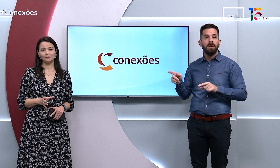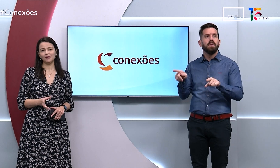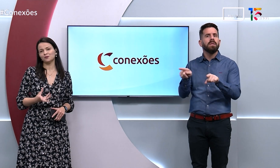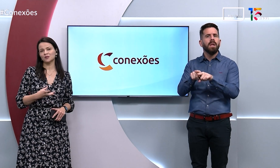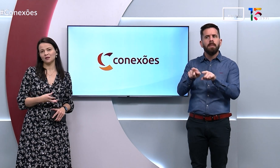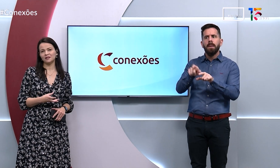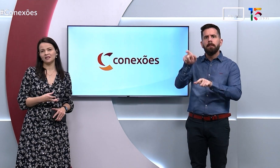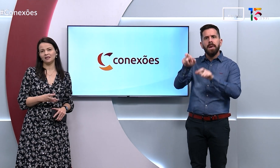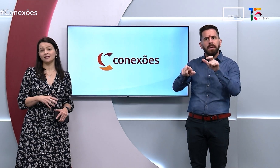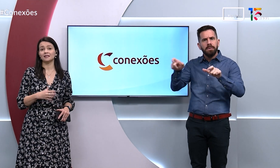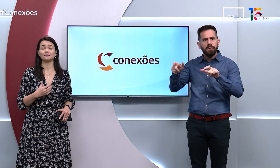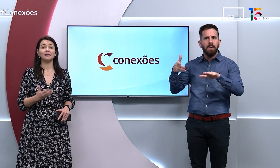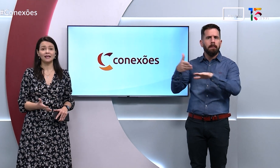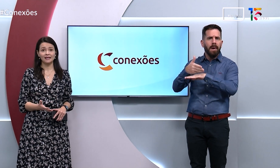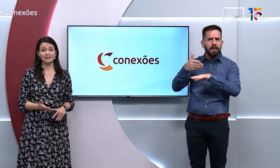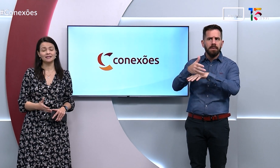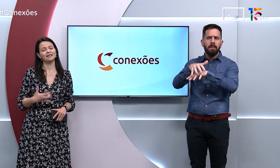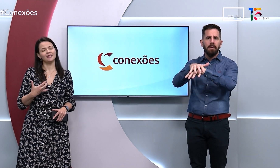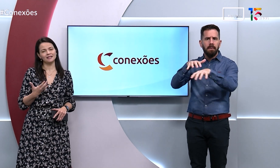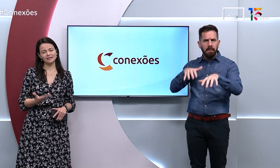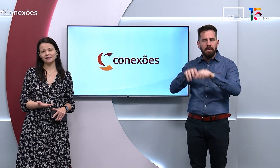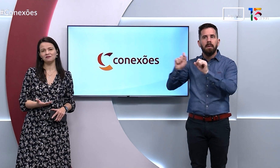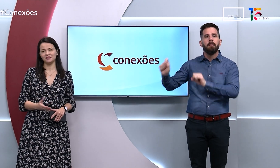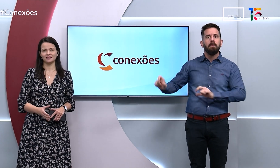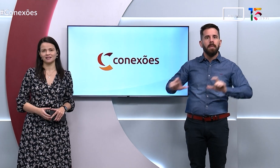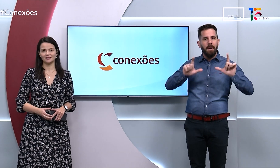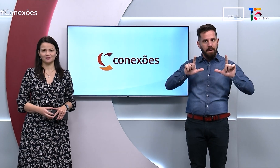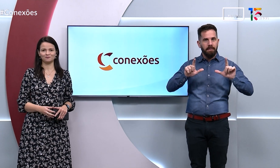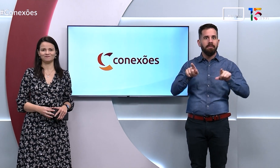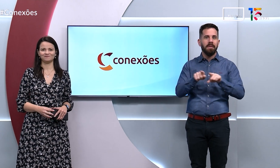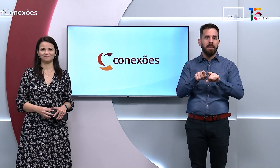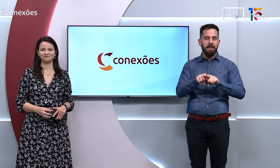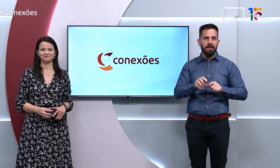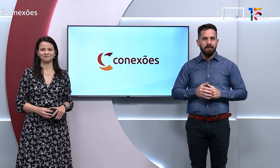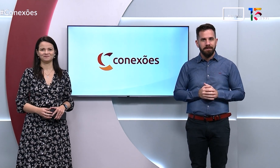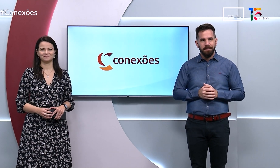e também onde são inseridas as matérias e as entrevistas.